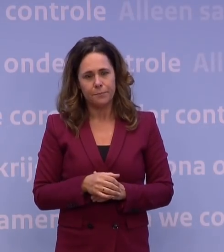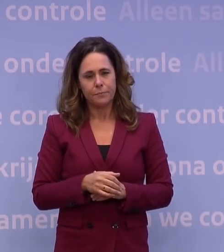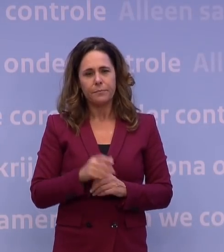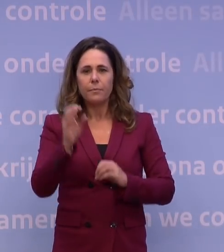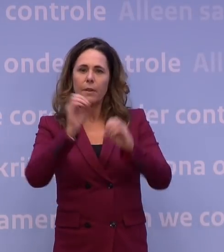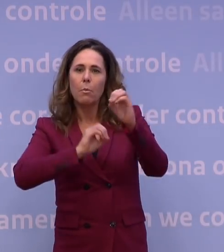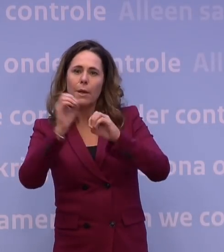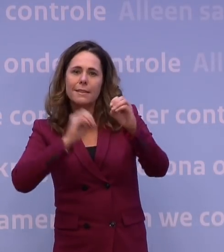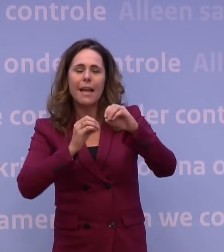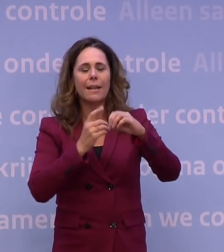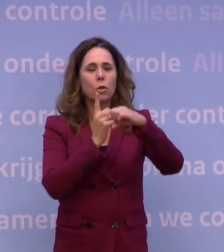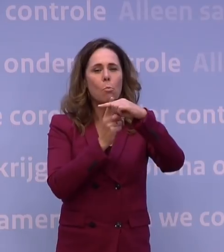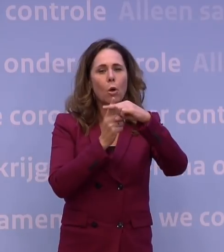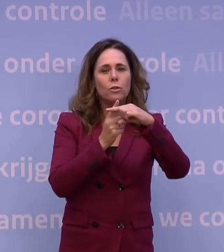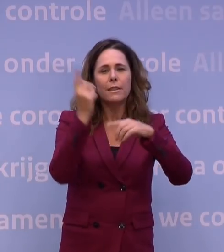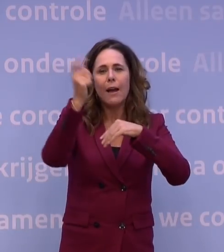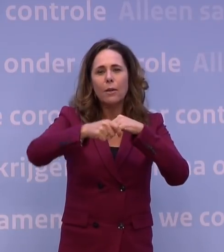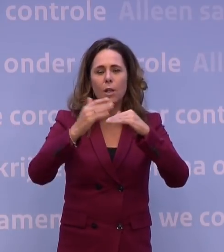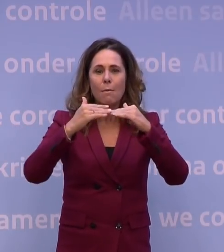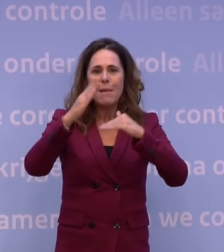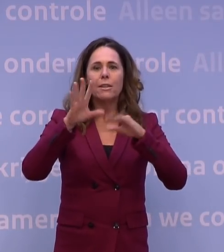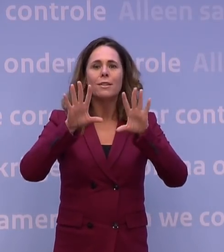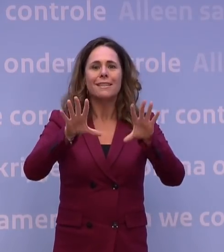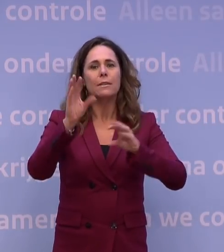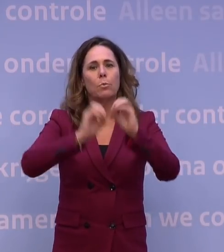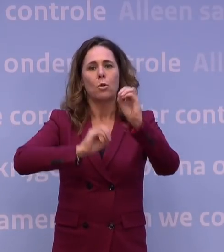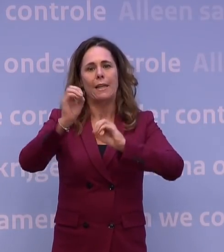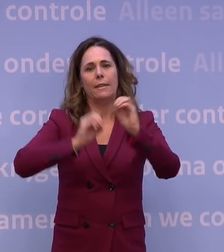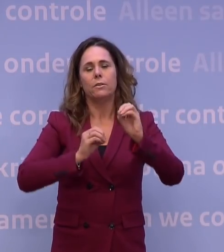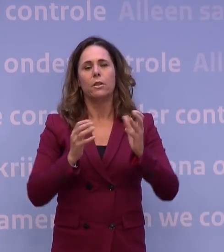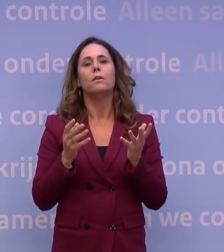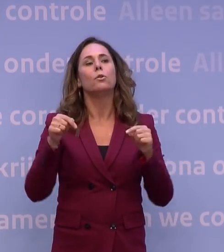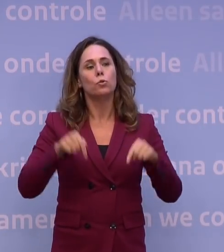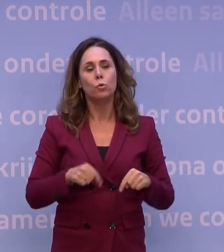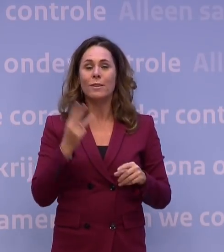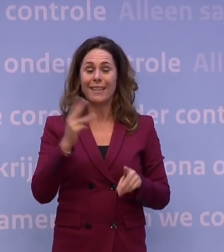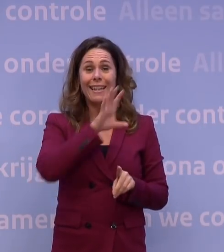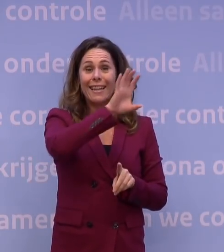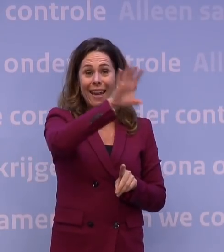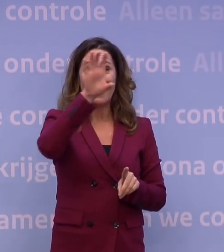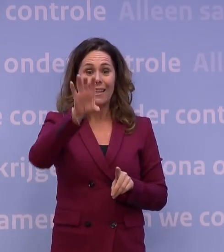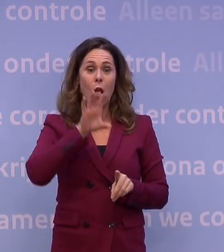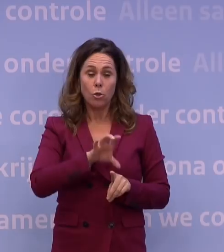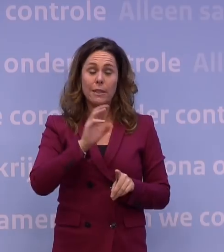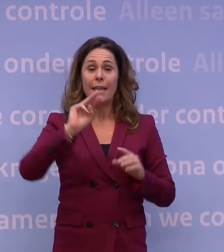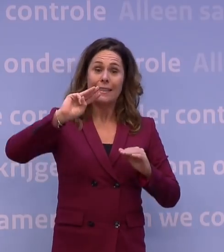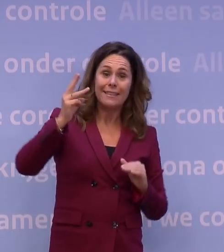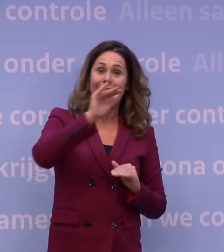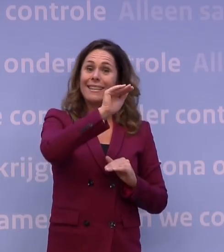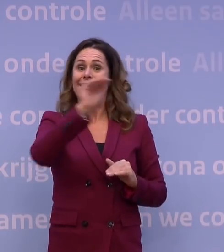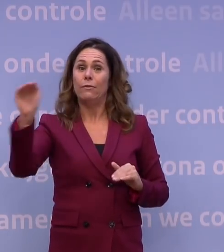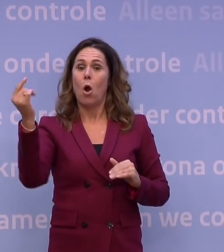percentage aan positieve uitslagen van meer dan 10 procent. En zo zou je nu uitkomen bij drie regio's die je in dat derde opschalingsniveau